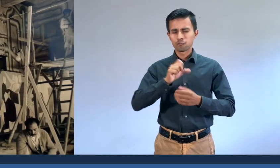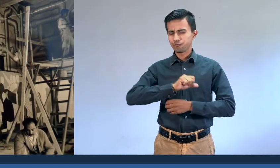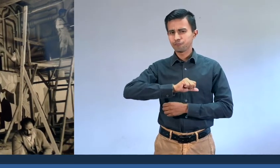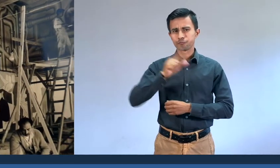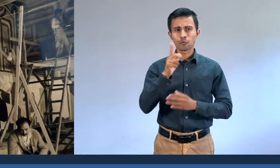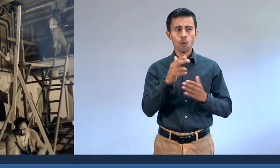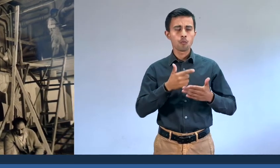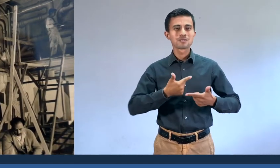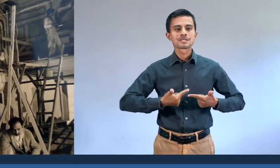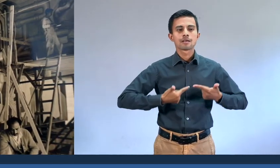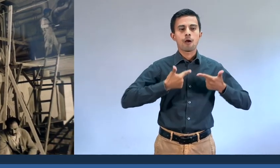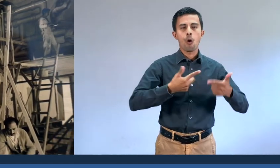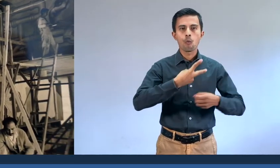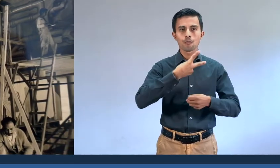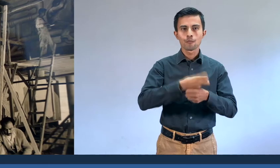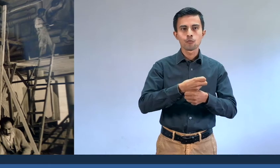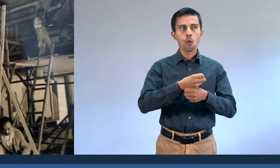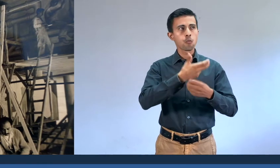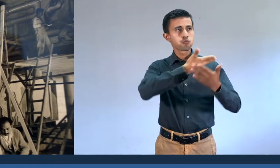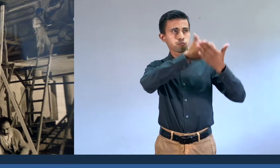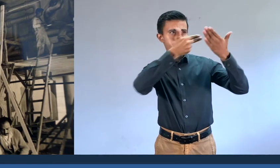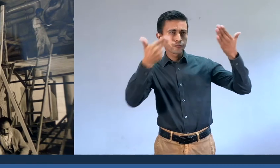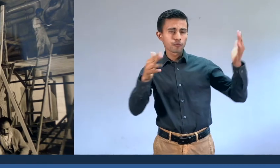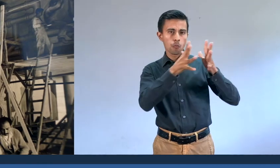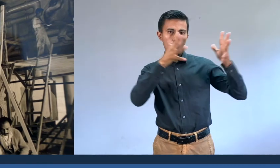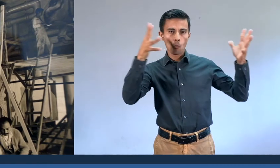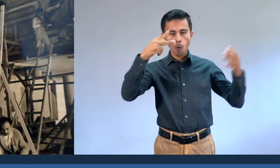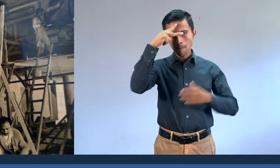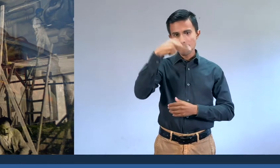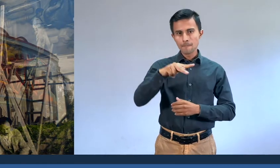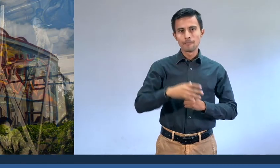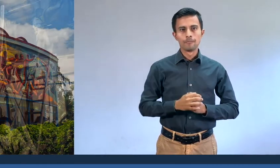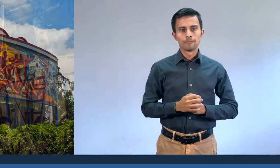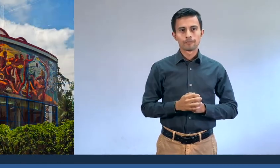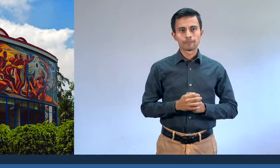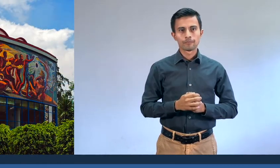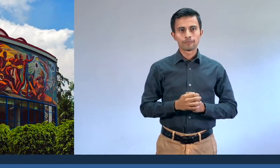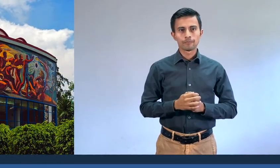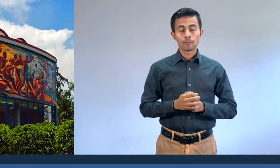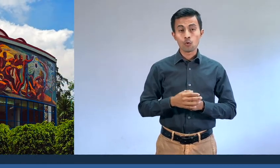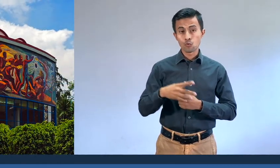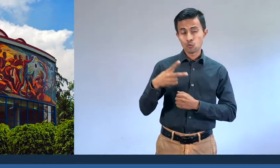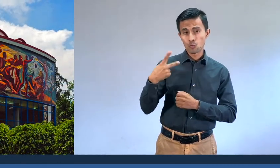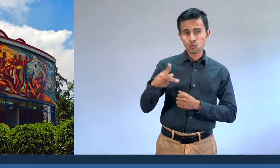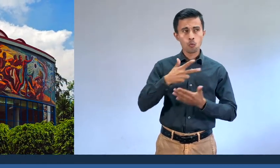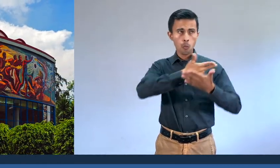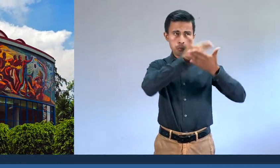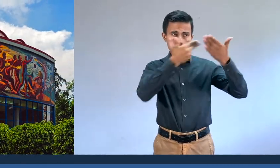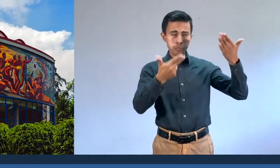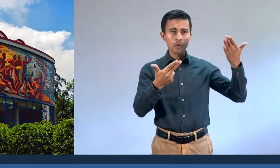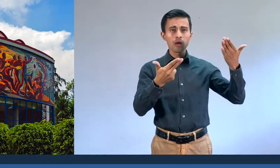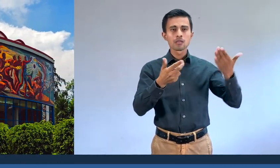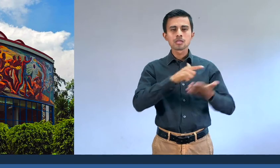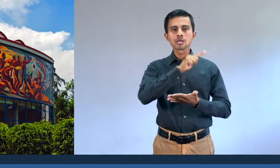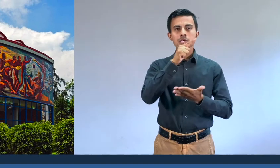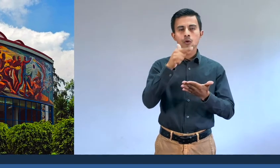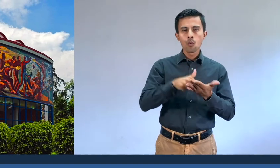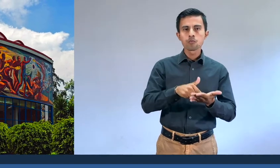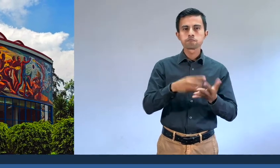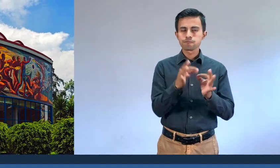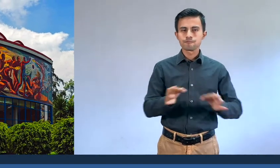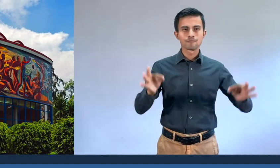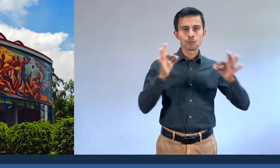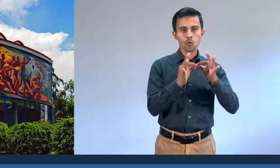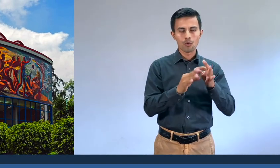además de uno de los grandes exponentes de la segunda generación de muralistas mexicanos. Su obra mural, como escultórica, se encuentra en importantes